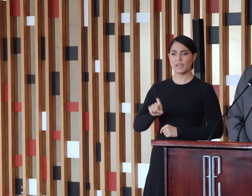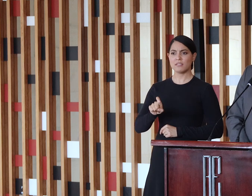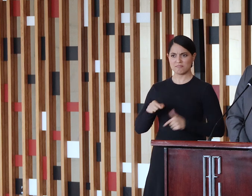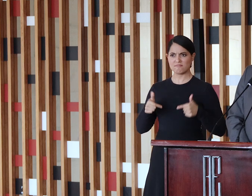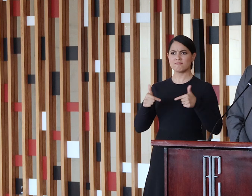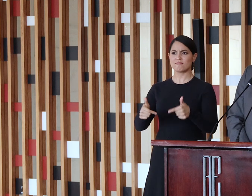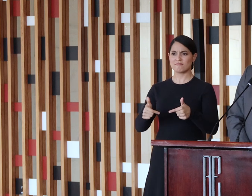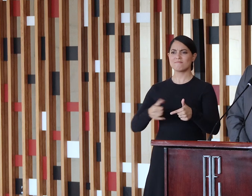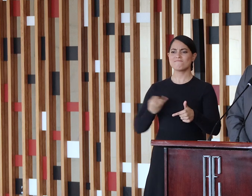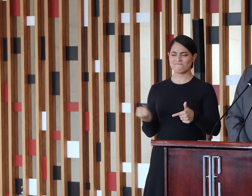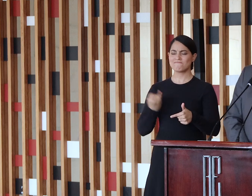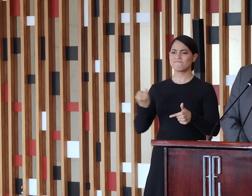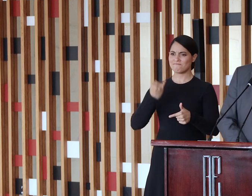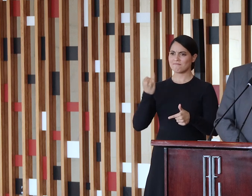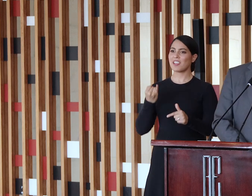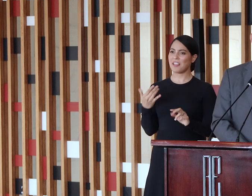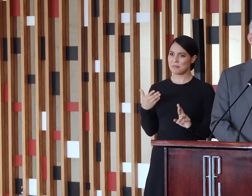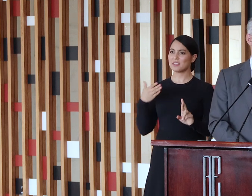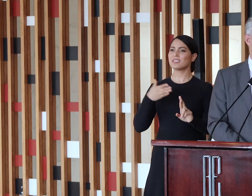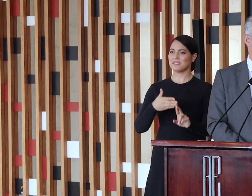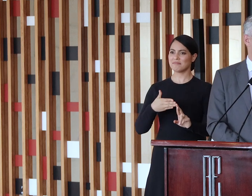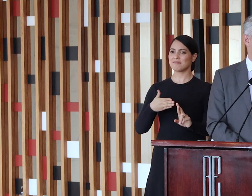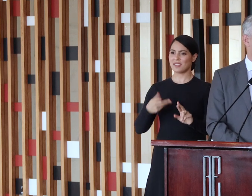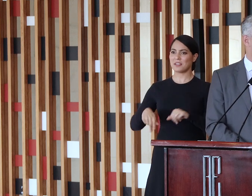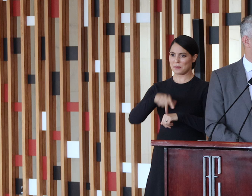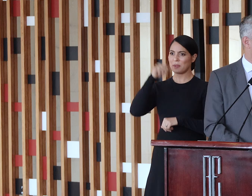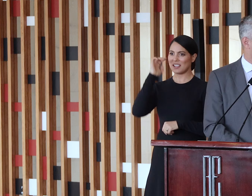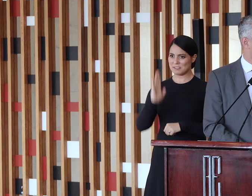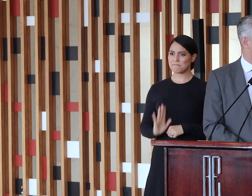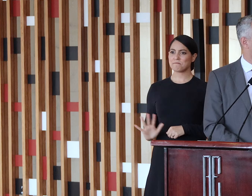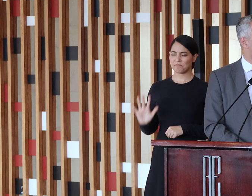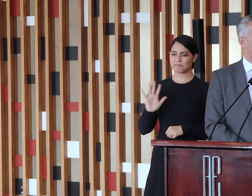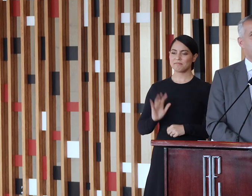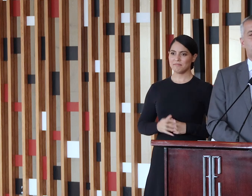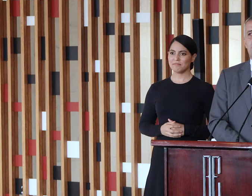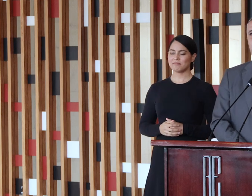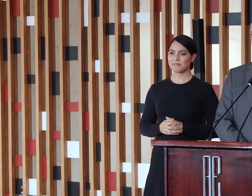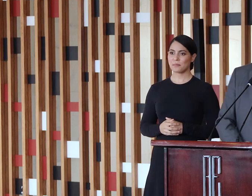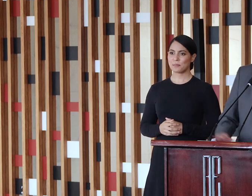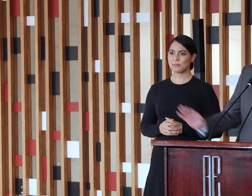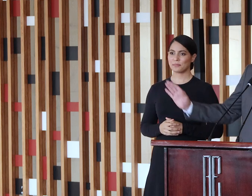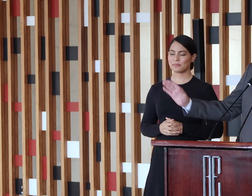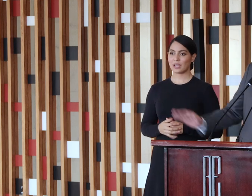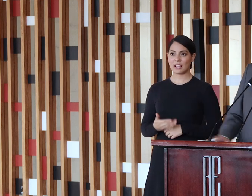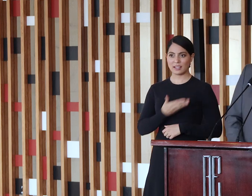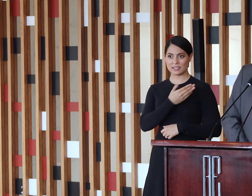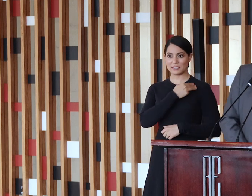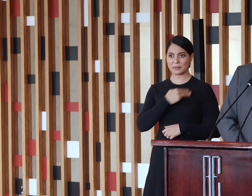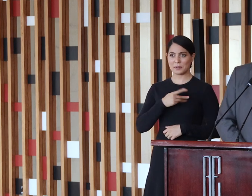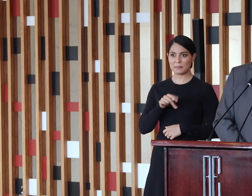continue realmente representando com grandeza o Brasil. Eu tratava agora na elegância do ministro Pestana, que nos recebeu